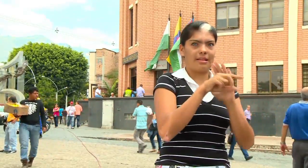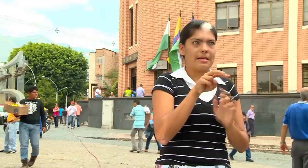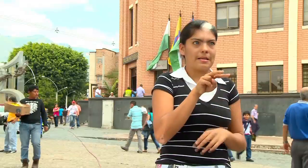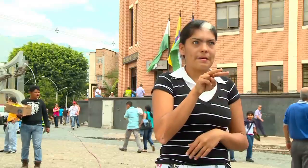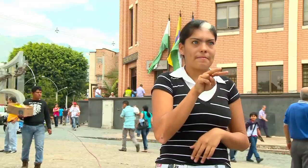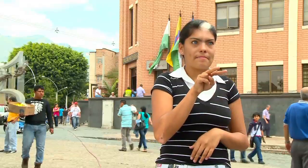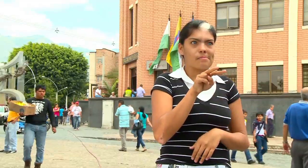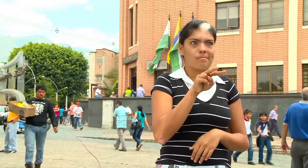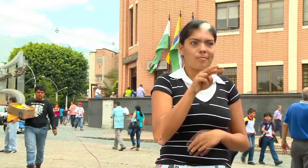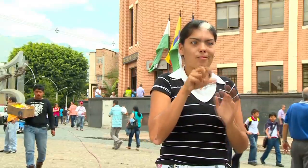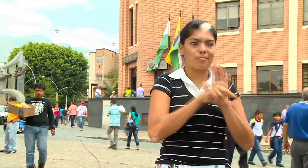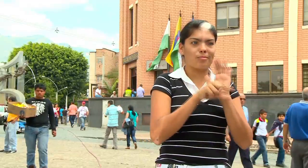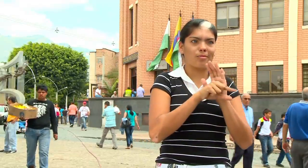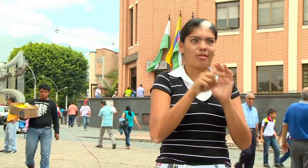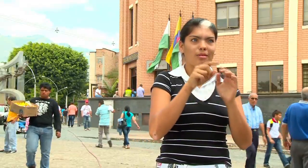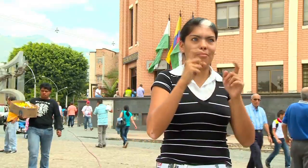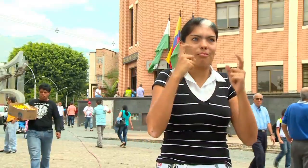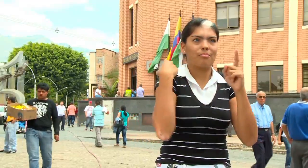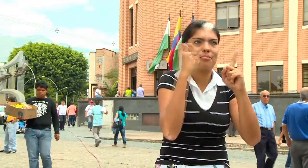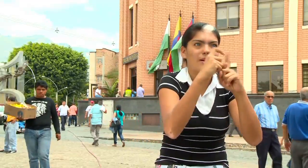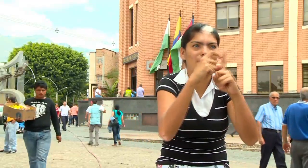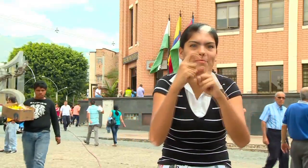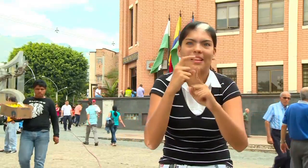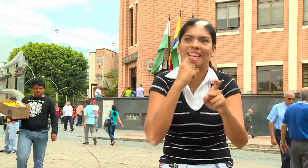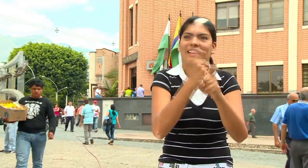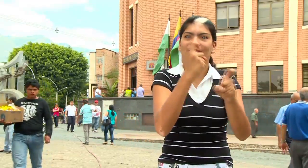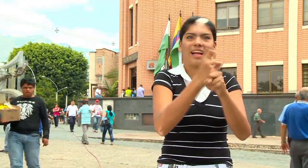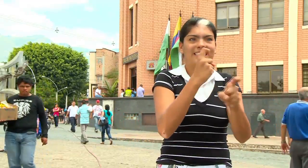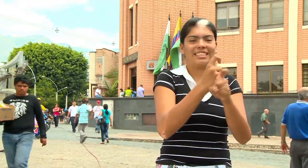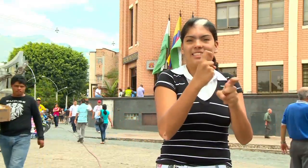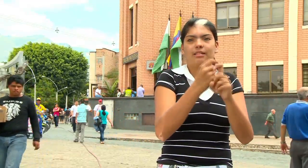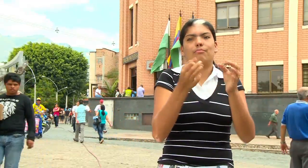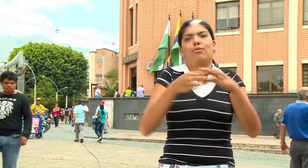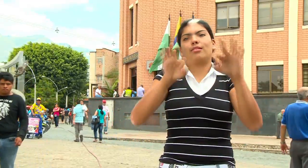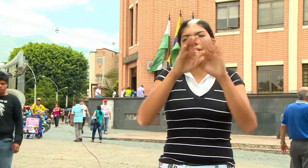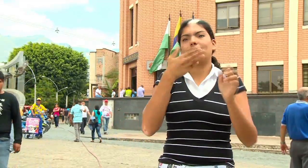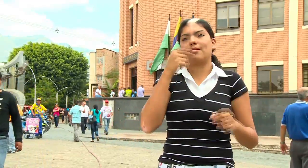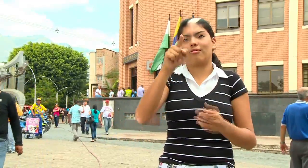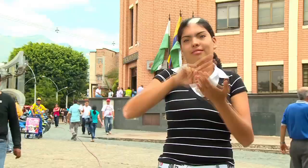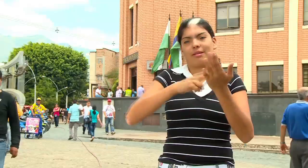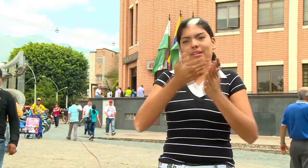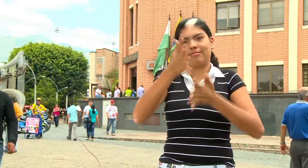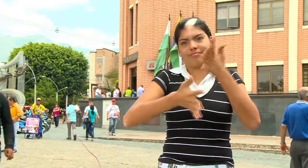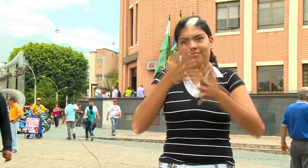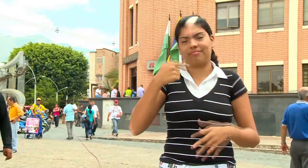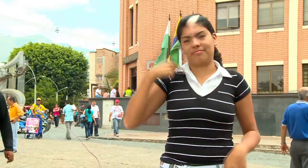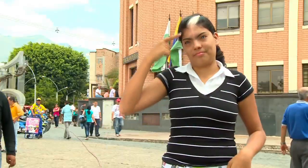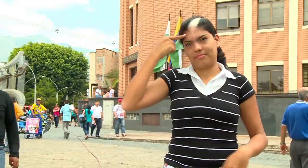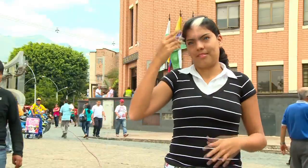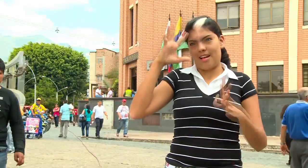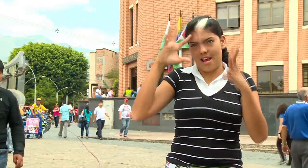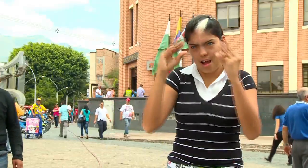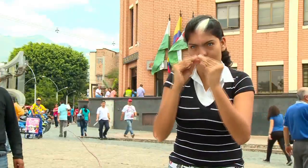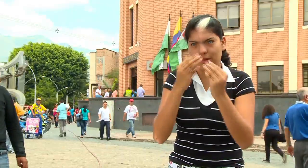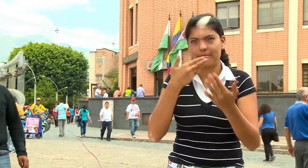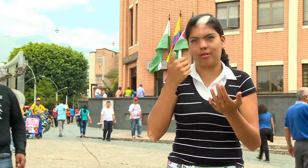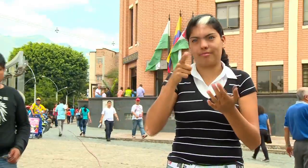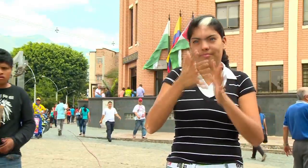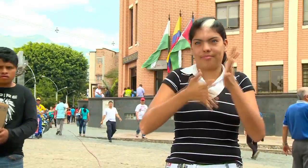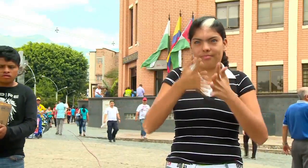muchísimas palabras de difícil comprensión, mientras que la lengua de señas está en nuestro idioma y por ende es más claro